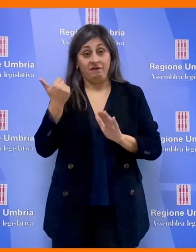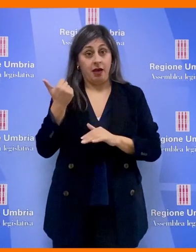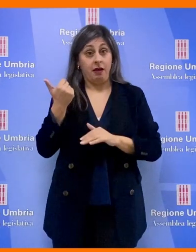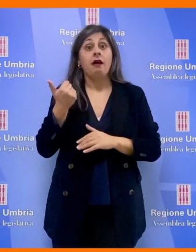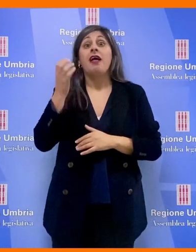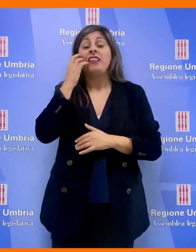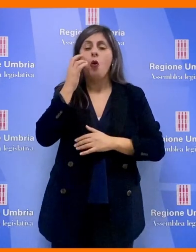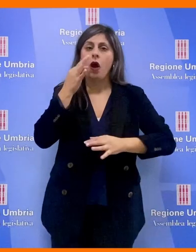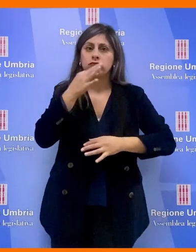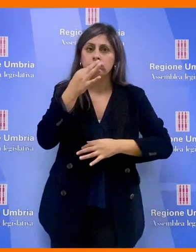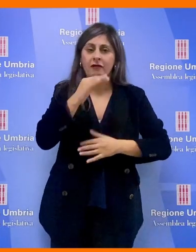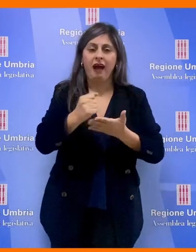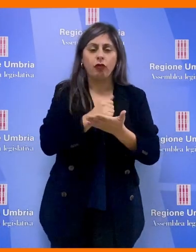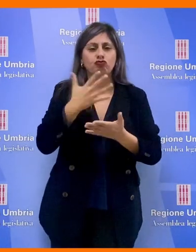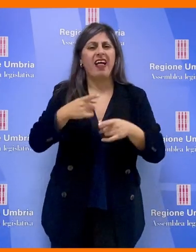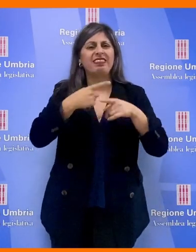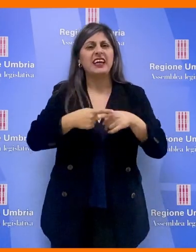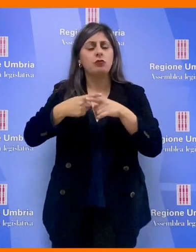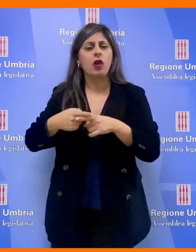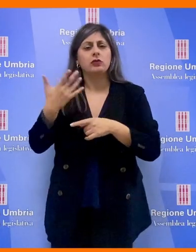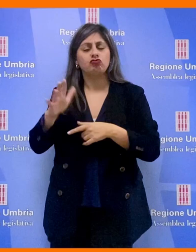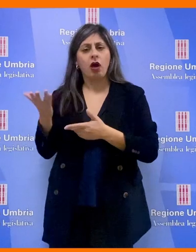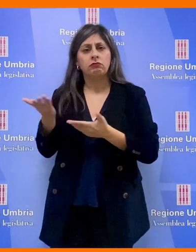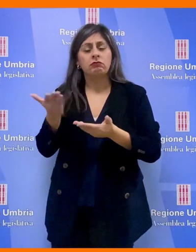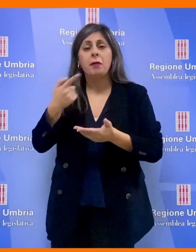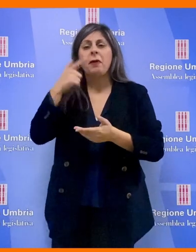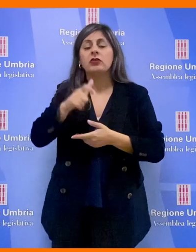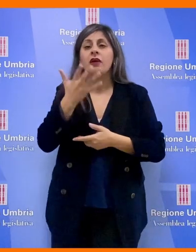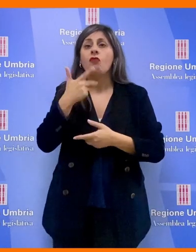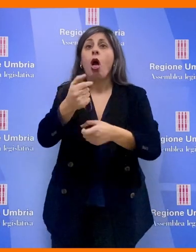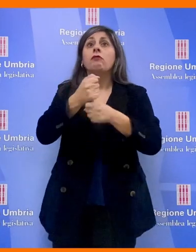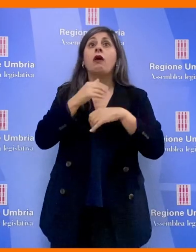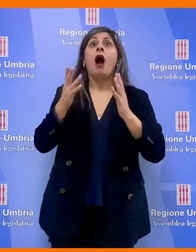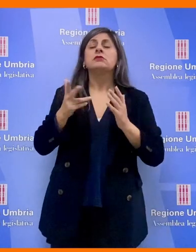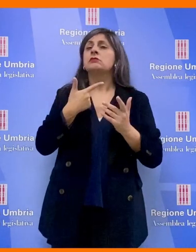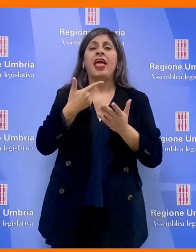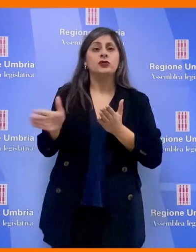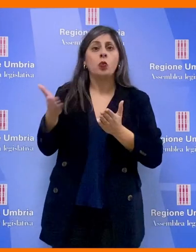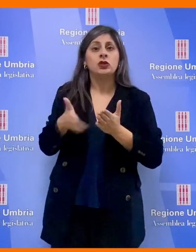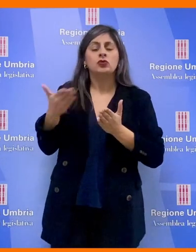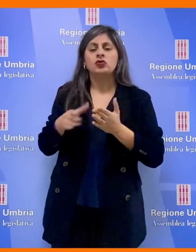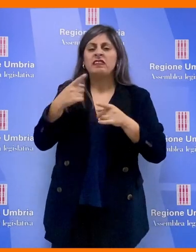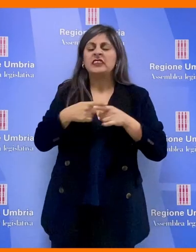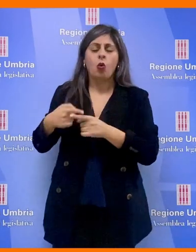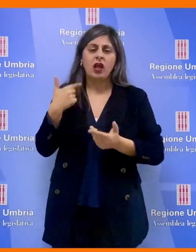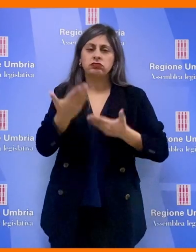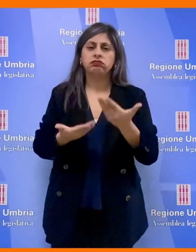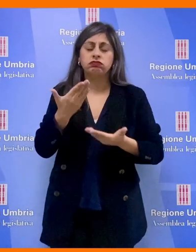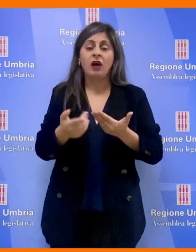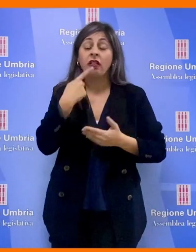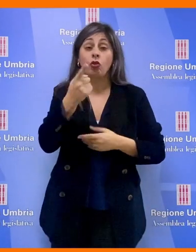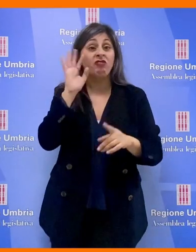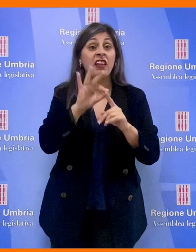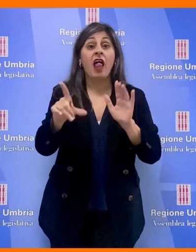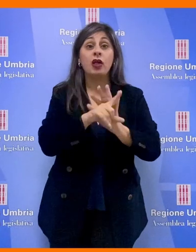'atto, De Luca, oltre ad avere portato testimonianze dirette di cittadini esclusi dall'assegnazione degli alloggi, ha ricordato che tra le finalità della